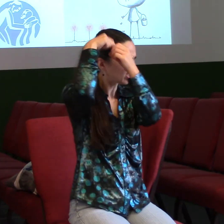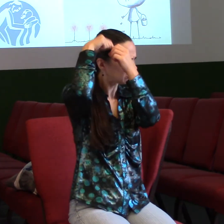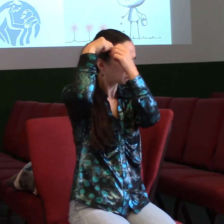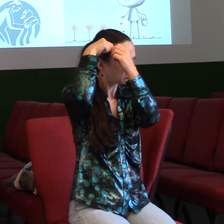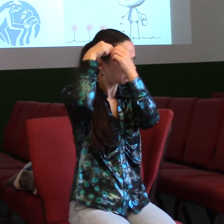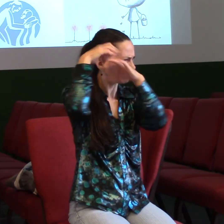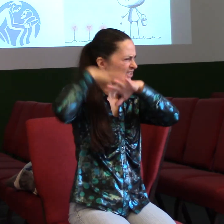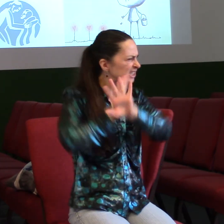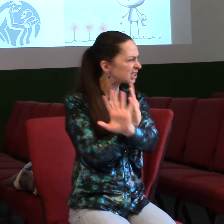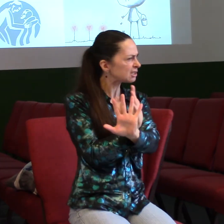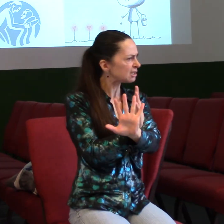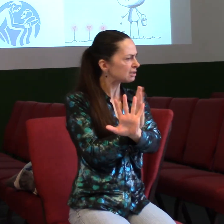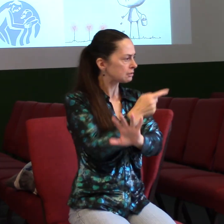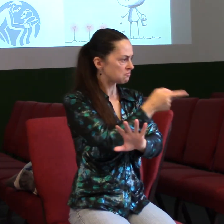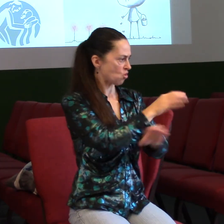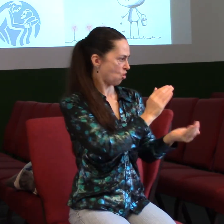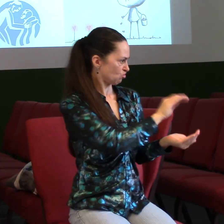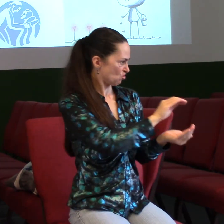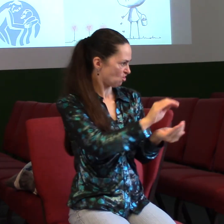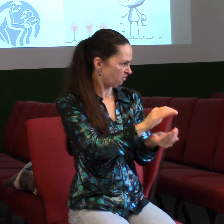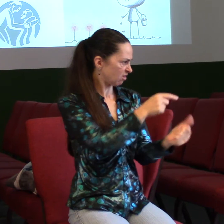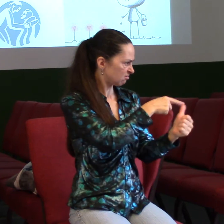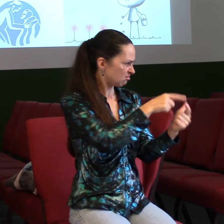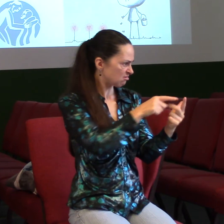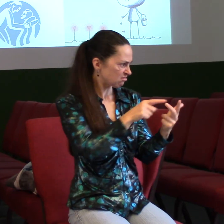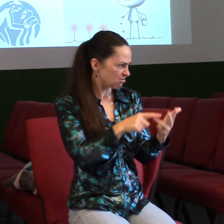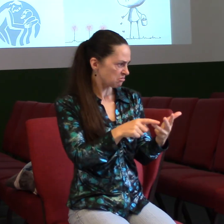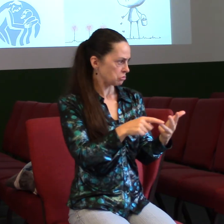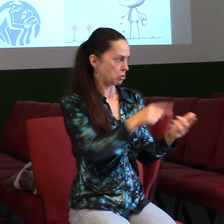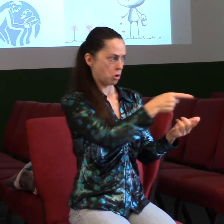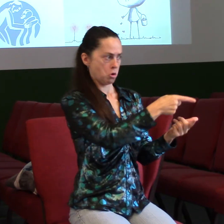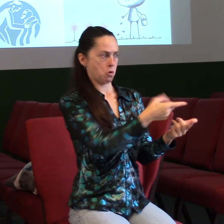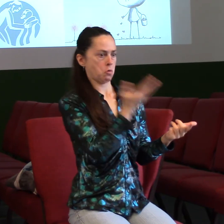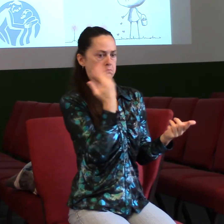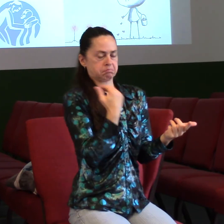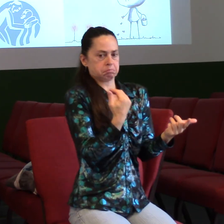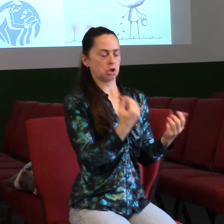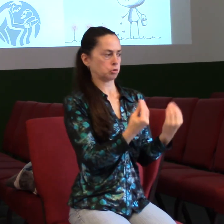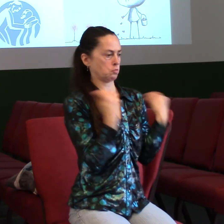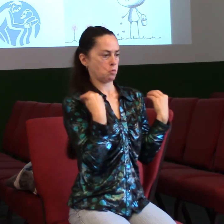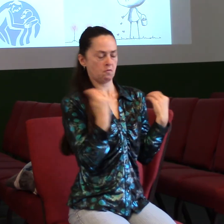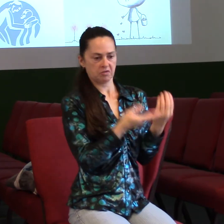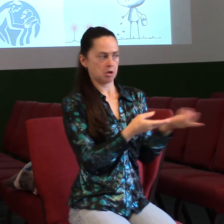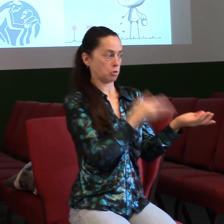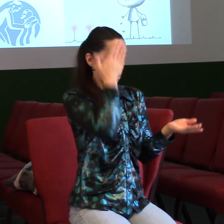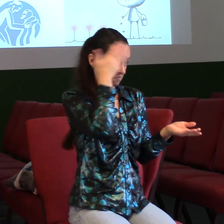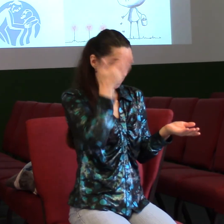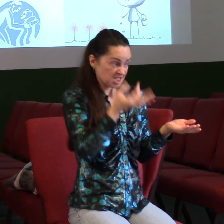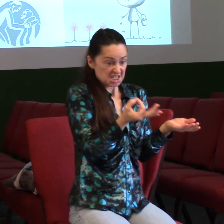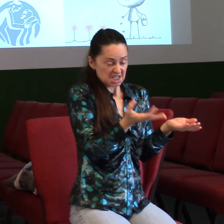A on se chová takhle a takhle. A on by mi určitě řekl na to tohlensto. No a tohlensto on si určitě myslí. A já mám na vás otázku.